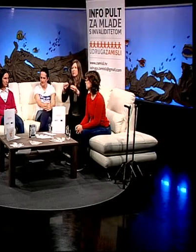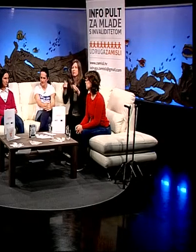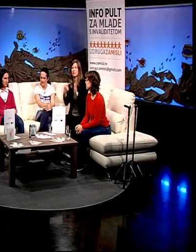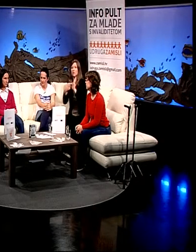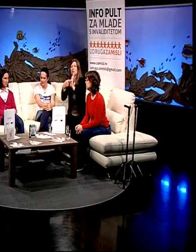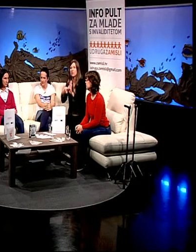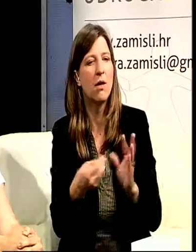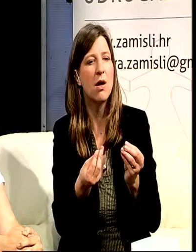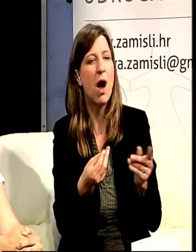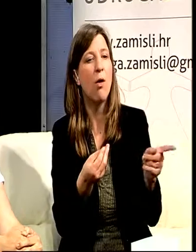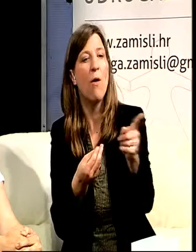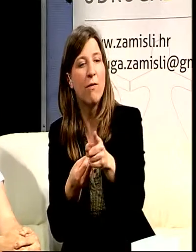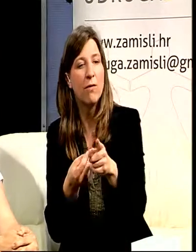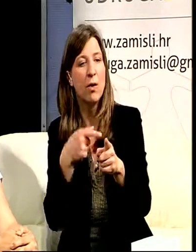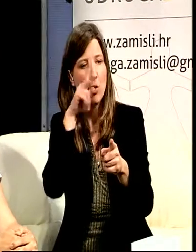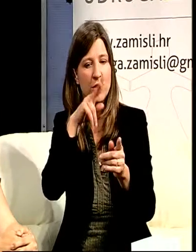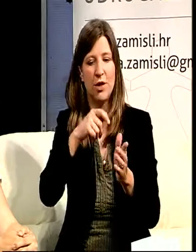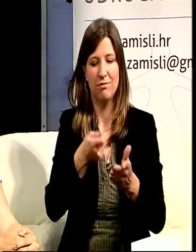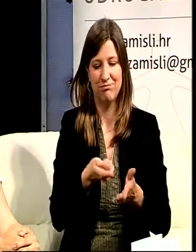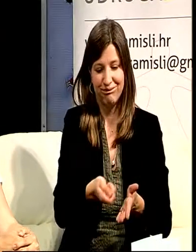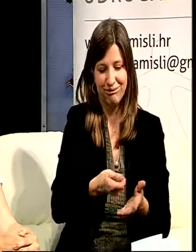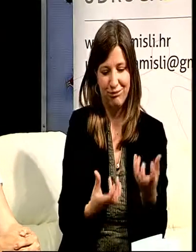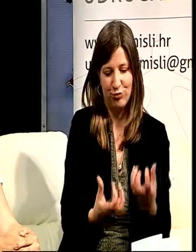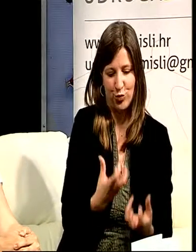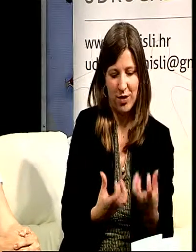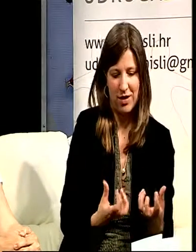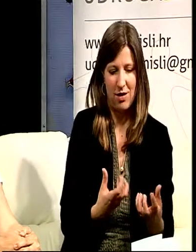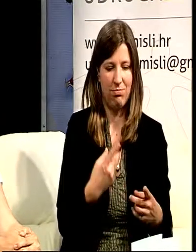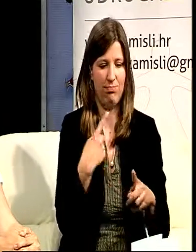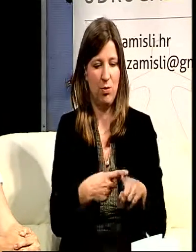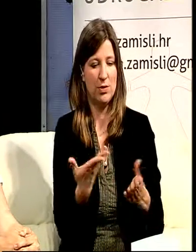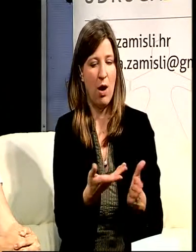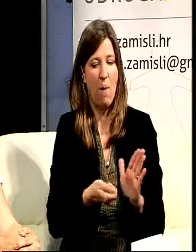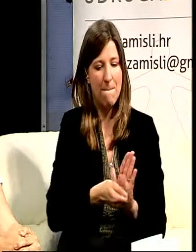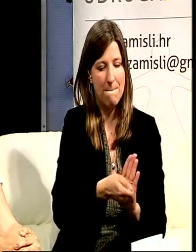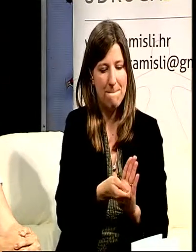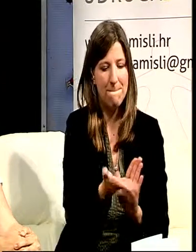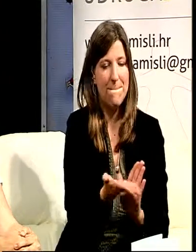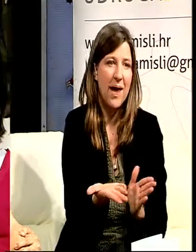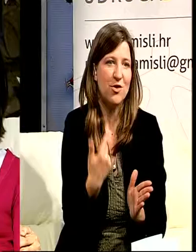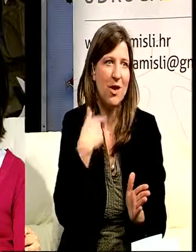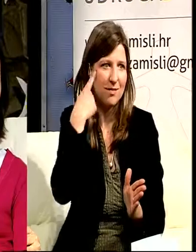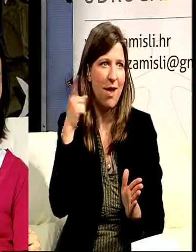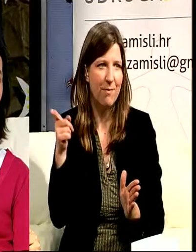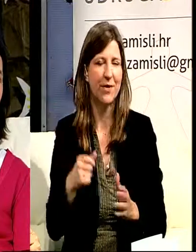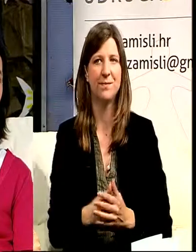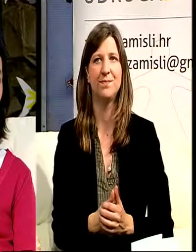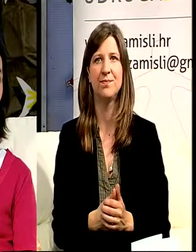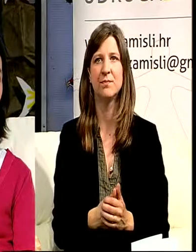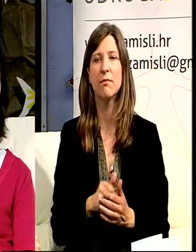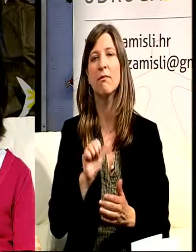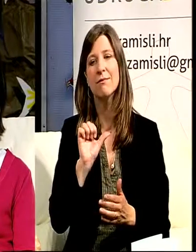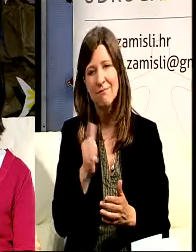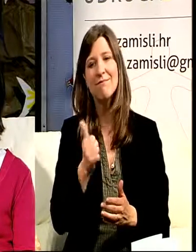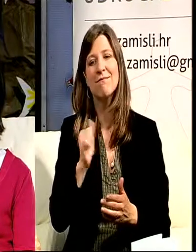nešto i popeć na tavi i takve stvari. Da, ja se sjećam onih početaka kad smo kod